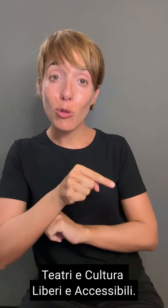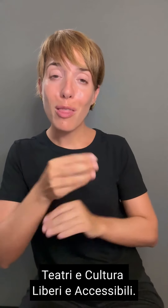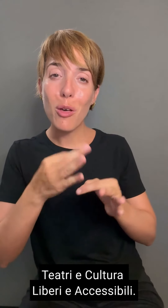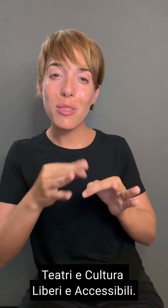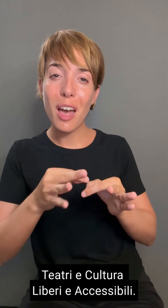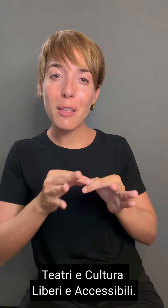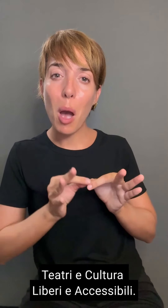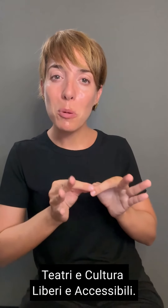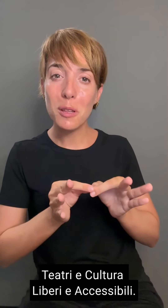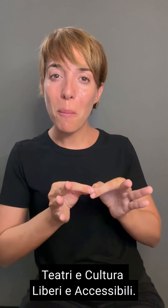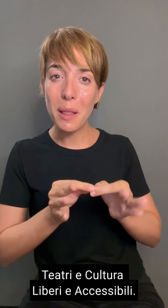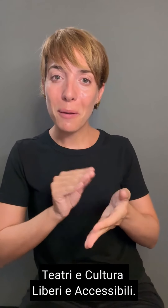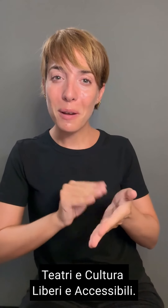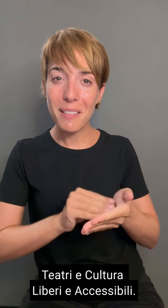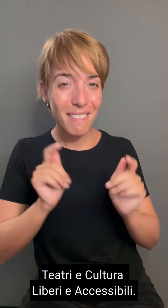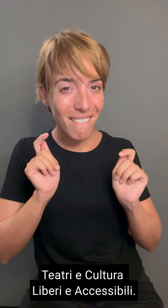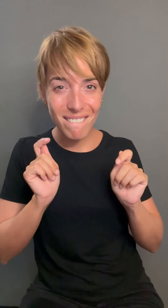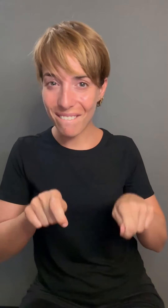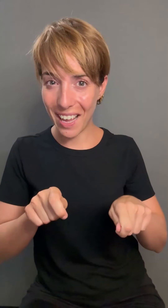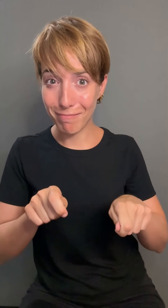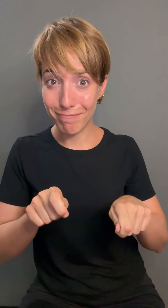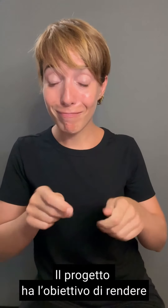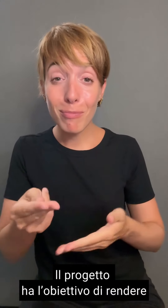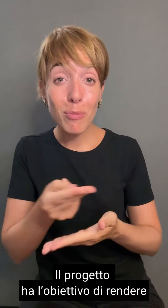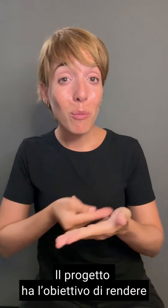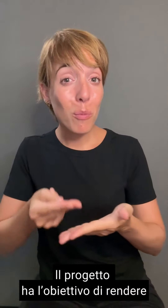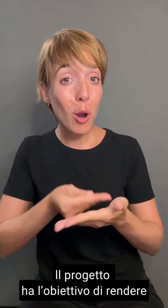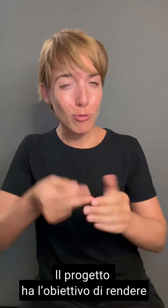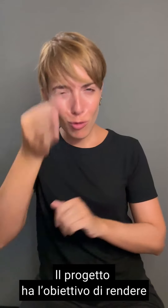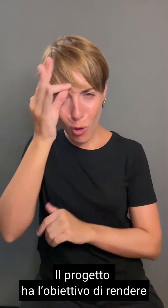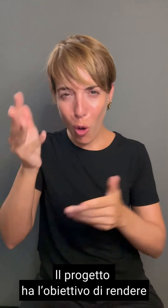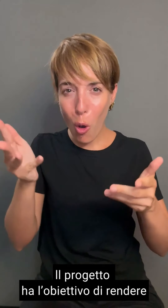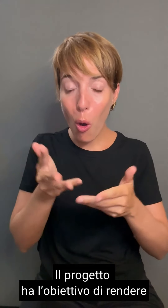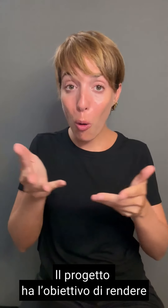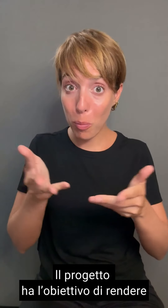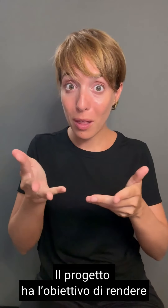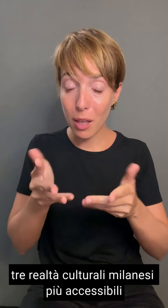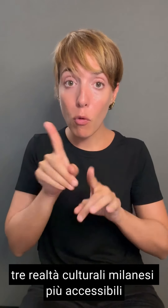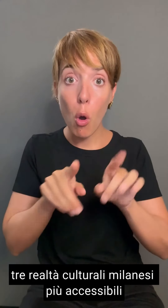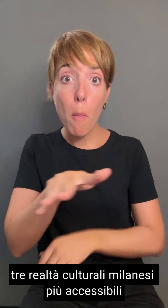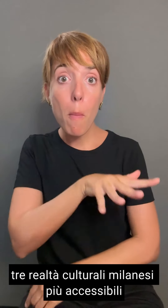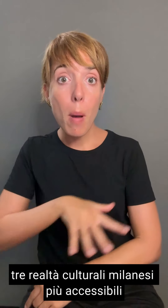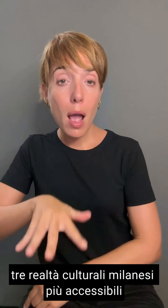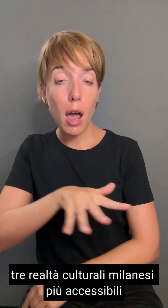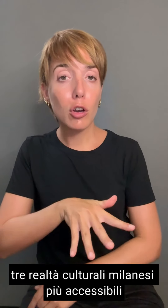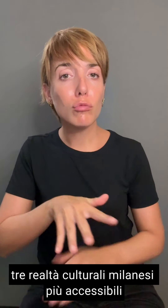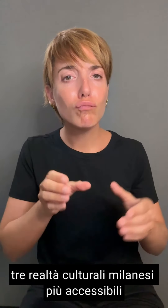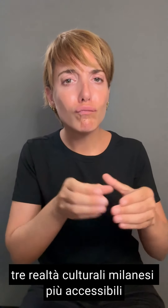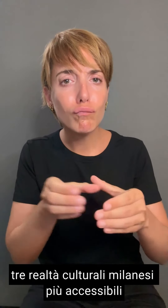liberi e accessibili. Il progetto ha l'obiettivo di rendere tre realtà culturali milanesi